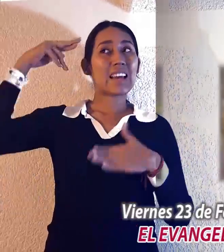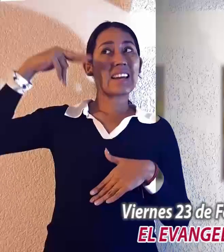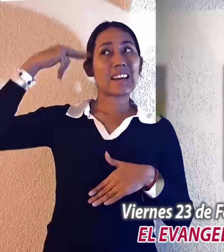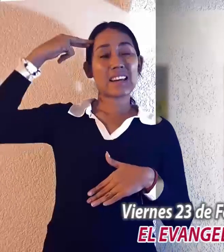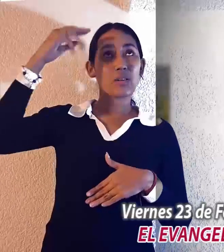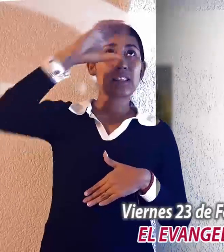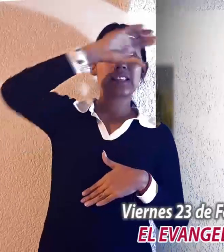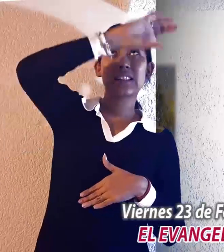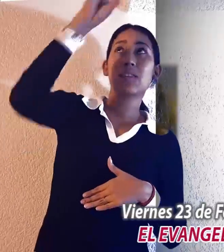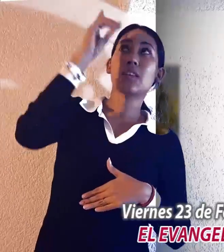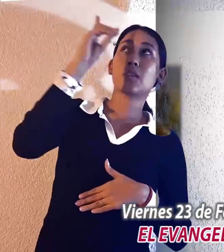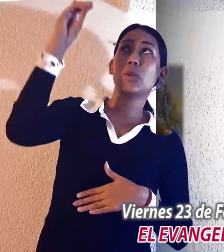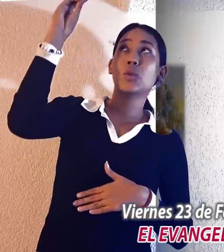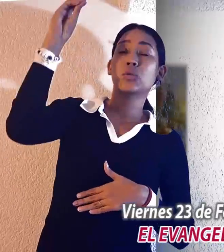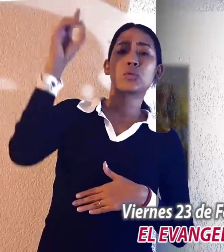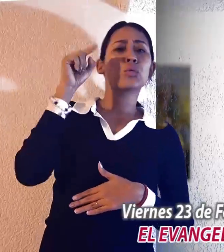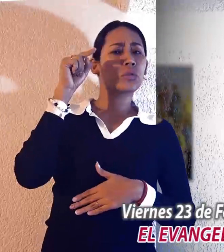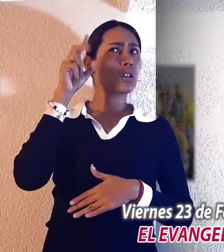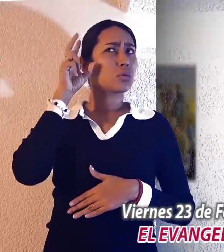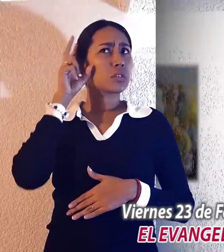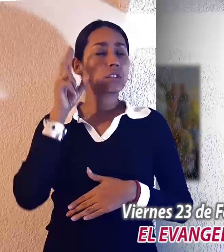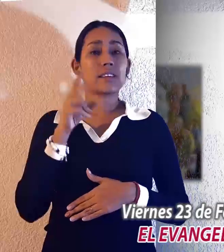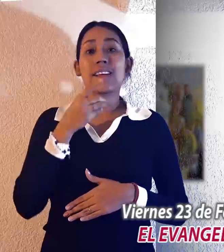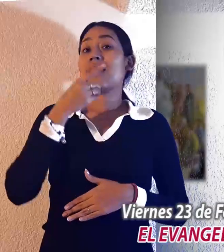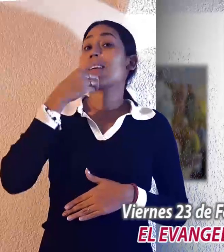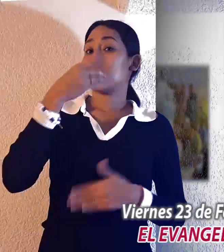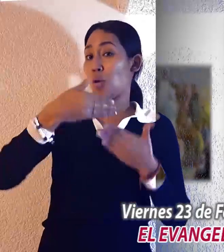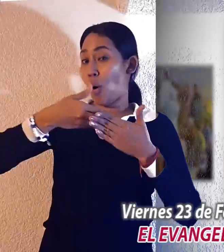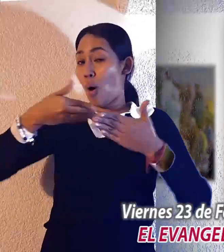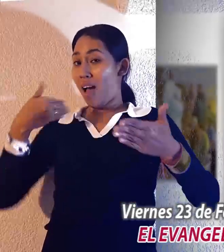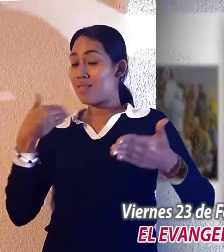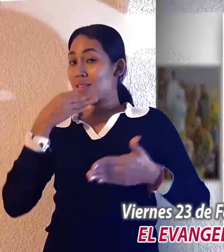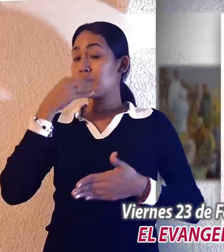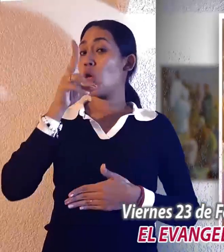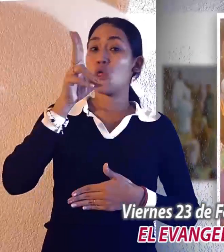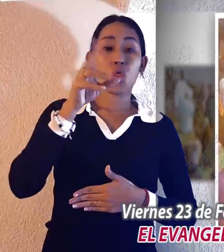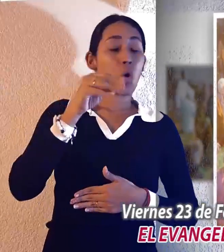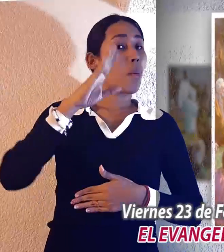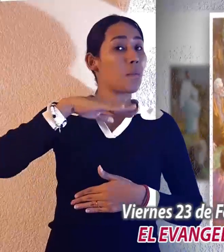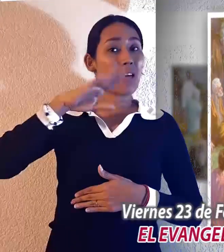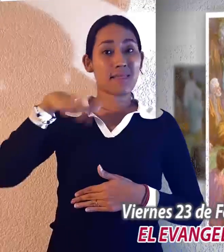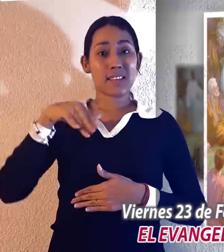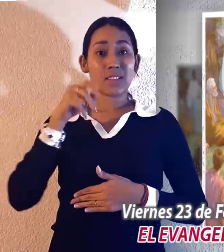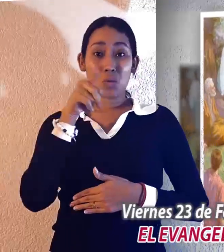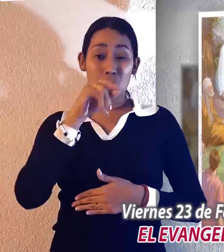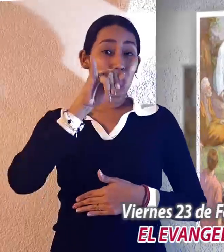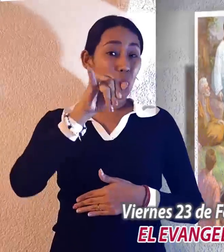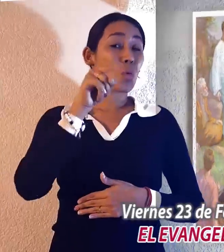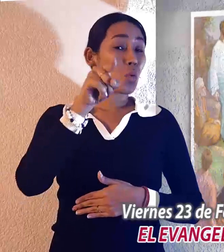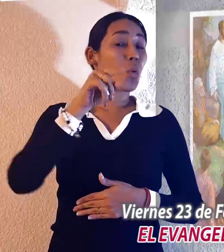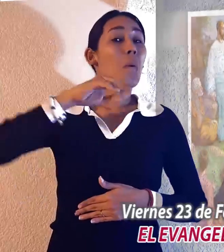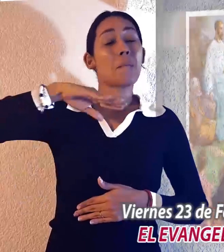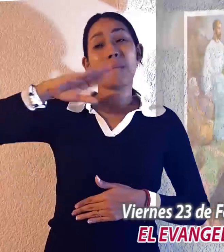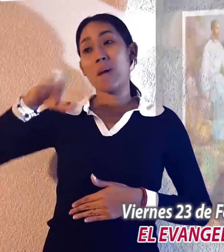los cielos. ¿Han oído que se dijo a los antiguos, no matarás, y el que mate será llevado ante el tribunal?